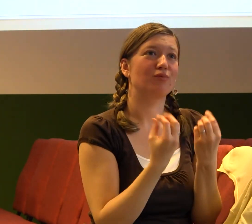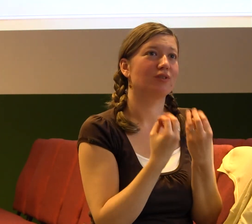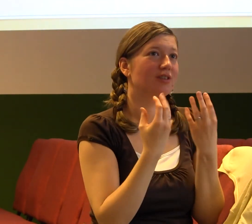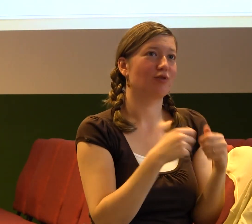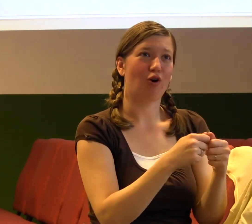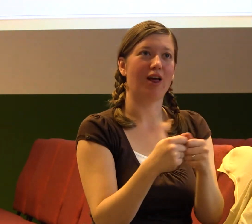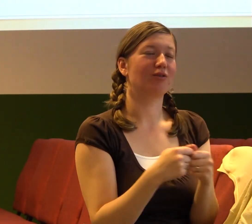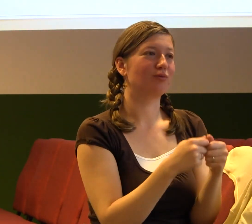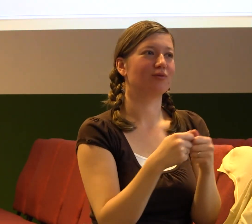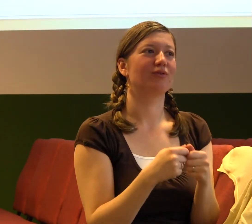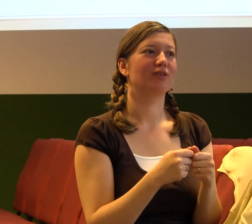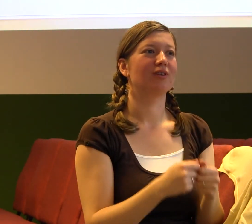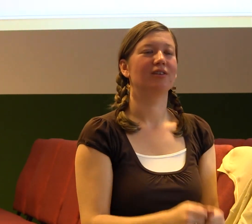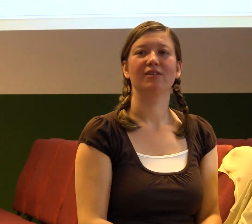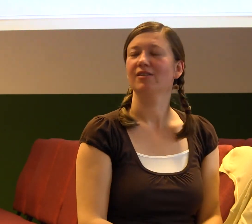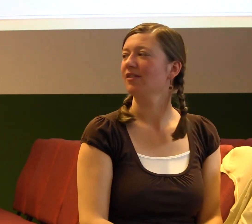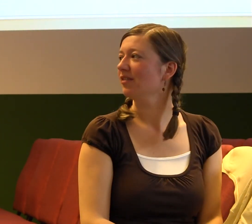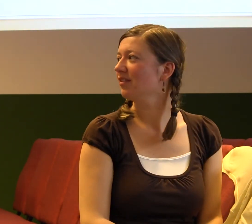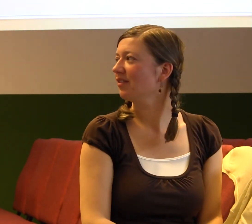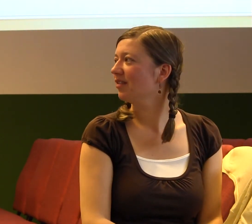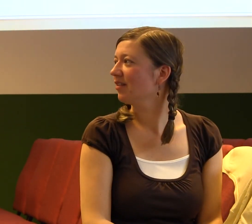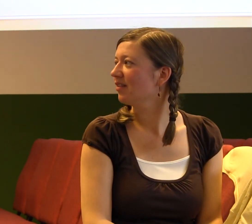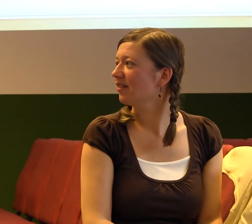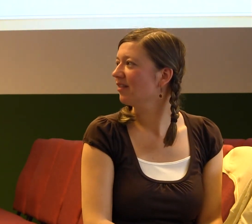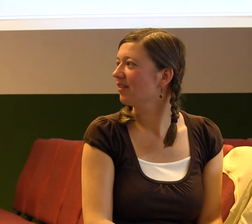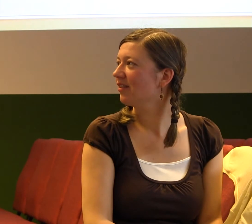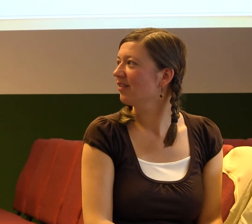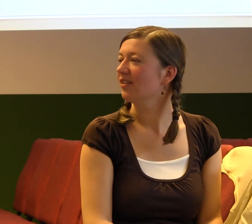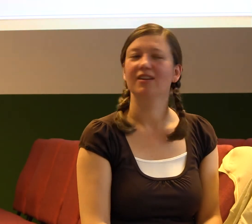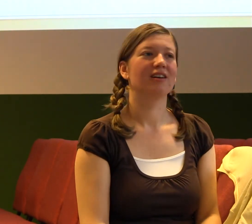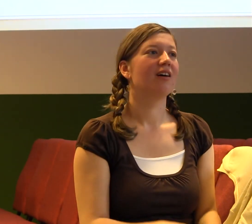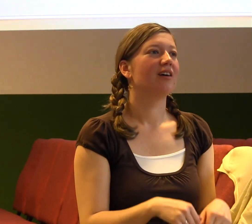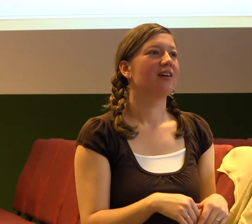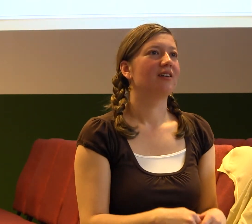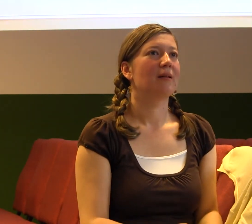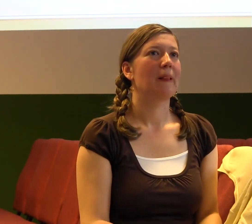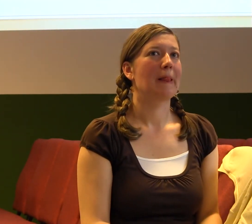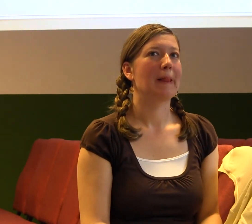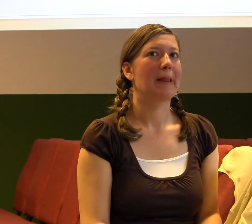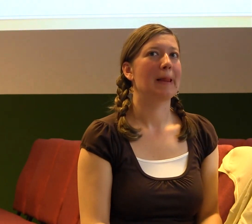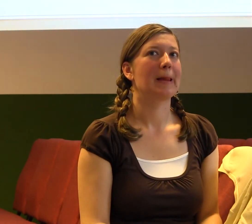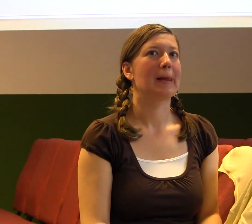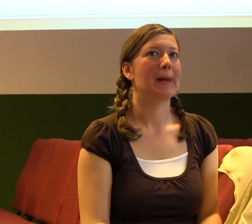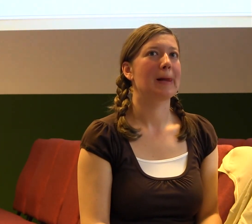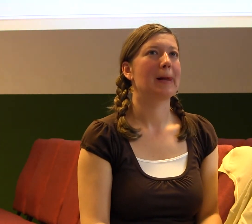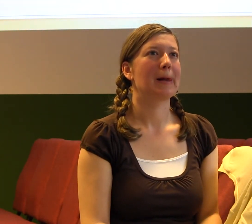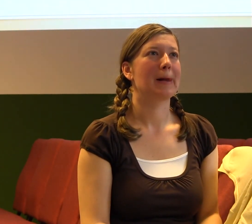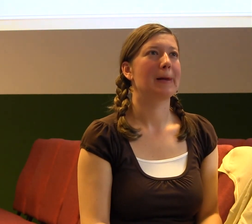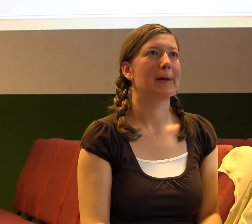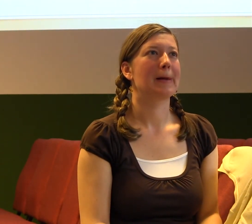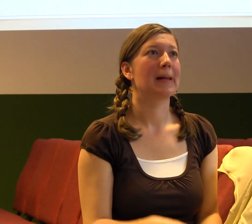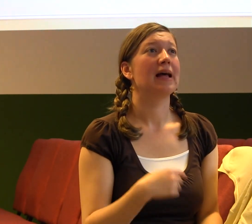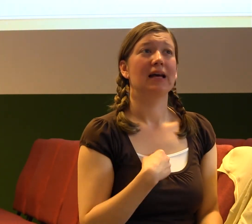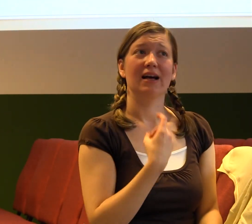vykládáme, nějakou teorii a potom jdeme a vlastně už vůbec nevíme, co tady zaznělo, nevíme, o čem to bylo a vlastně nic si z toho